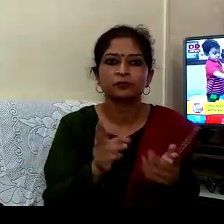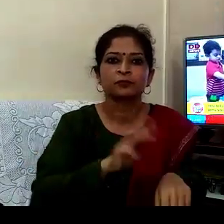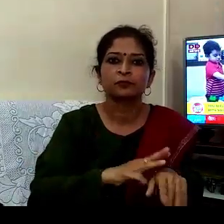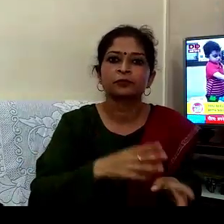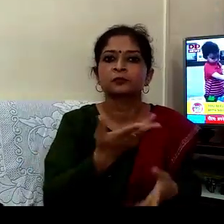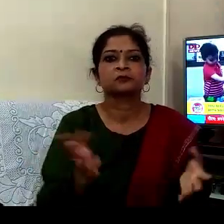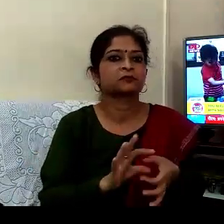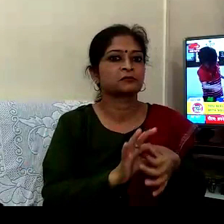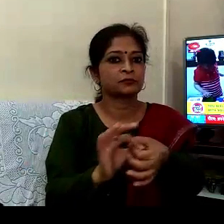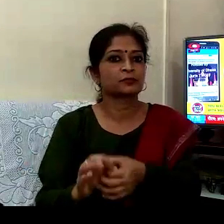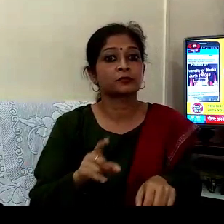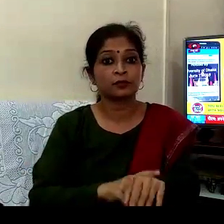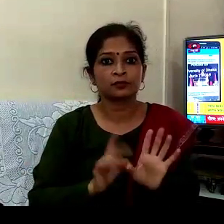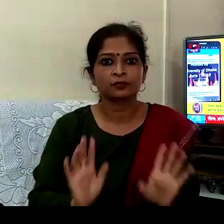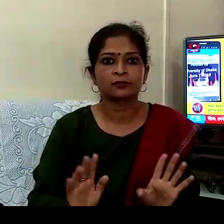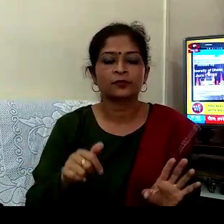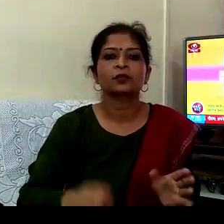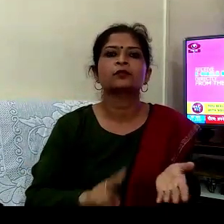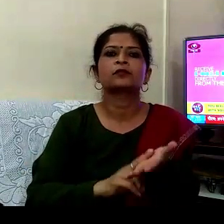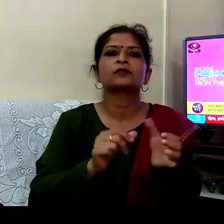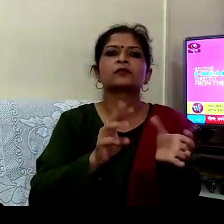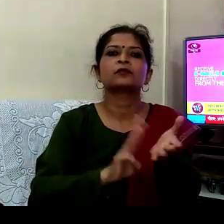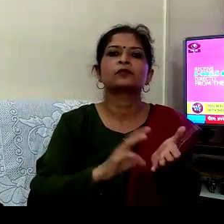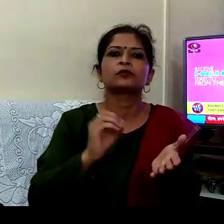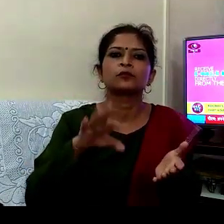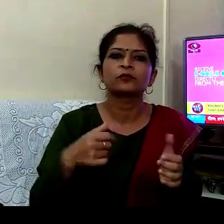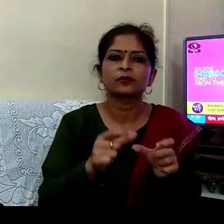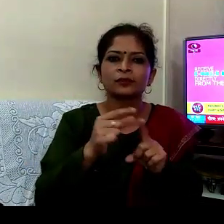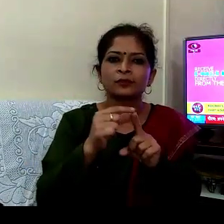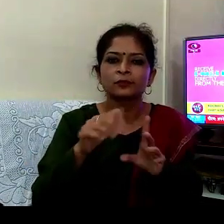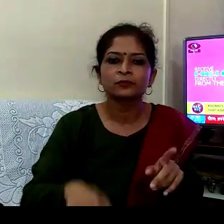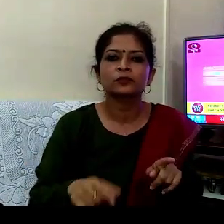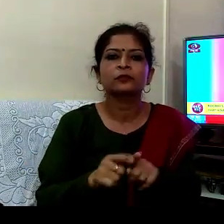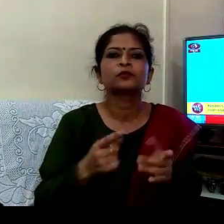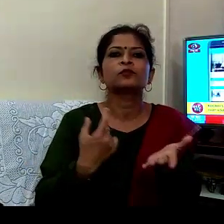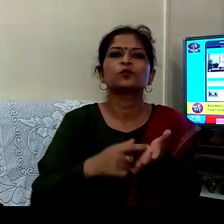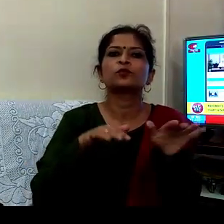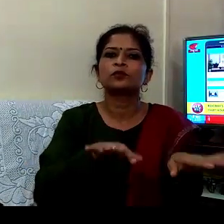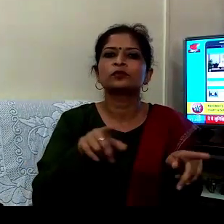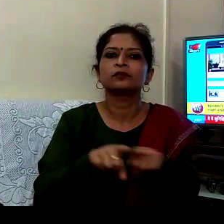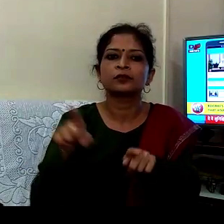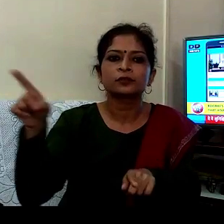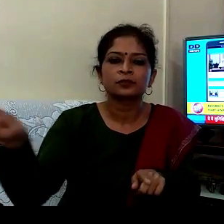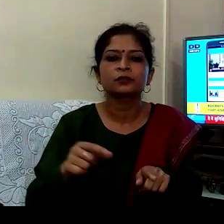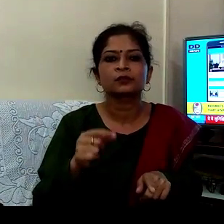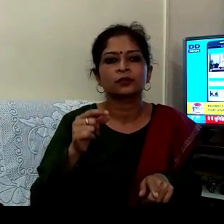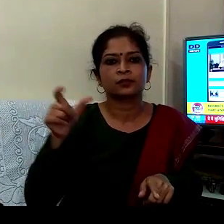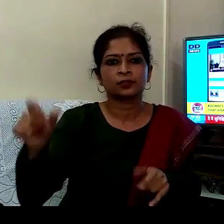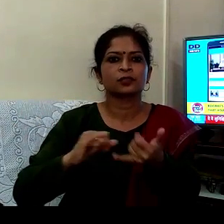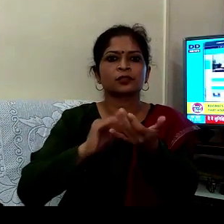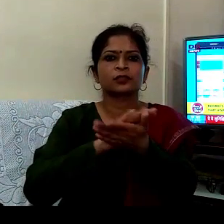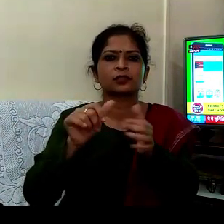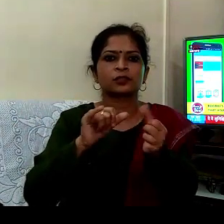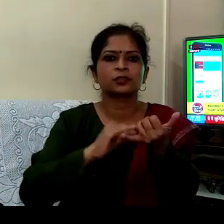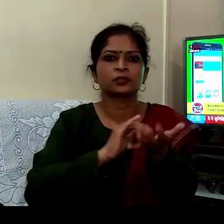پورا اوسر ملے گا نمو ایپ پر مجھے روڑکی سے سسری جی نے پوچھا ہے کہ لوگ ڈاؤن کے اس سمائے میں میں